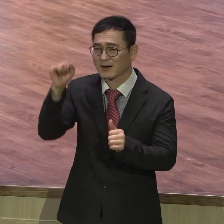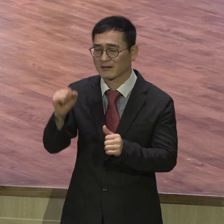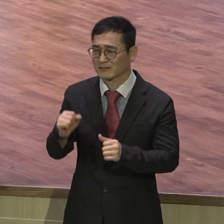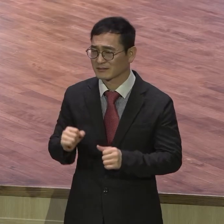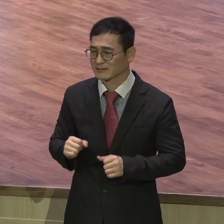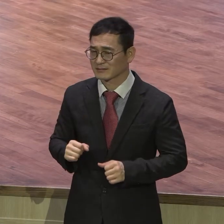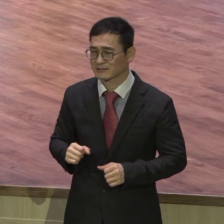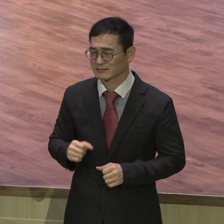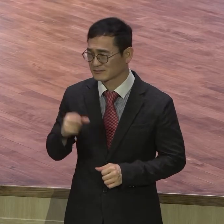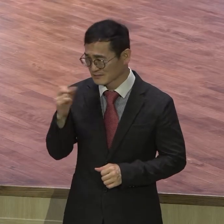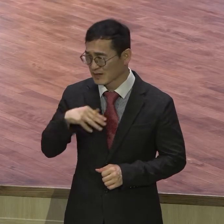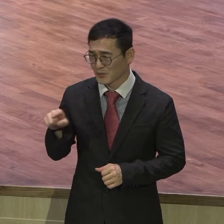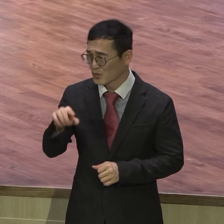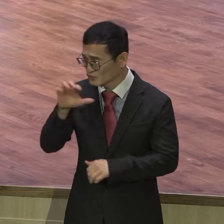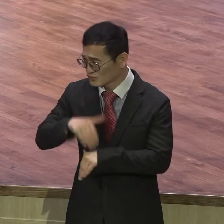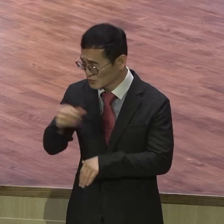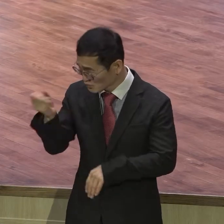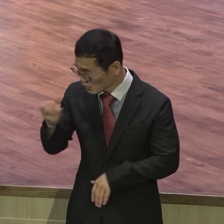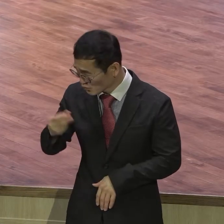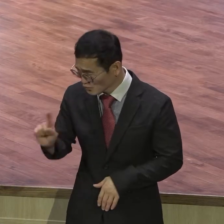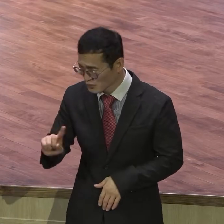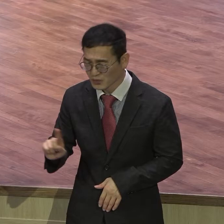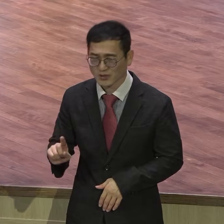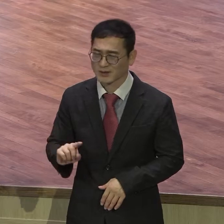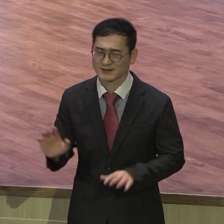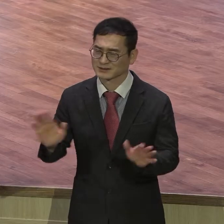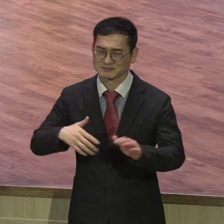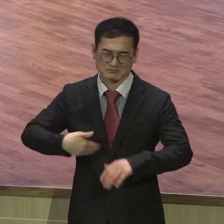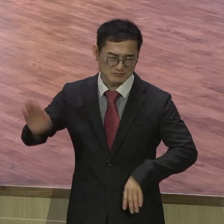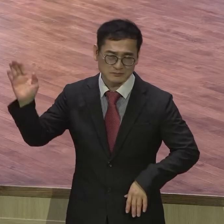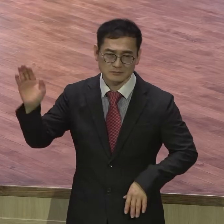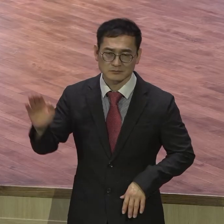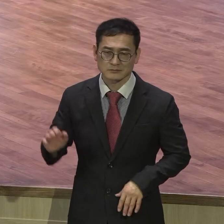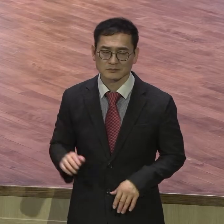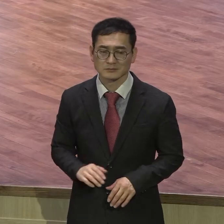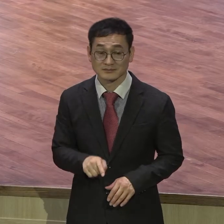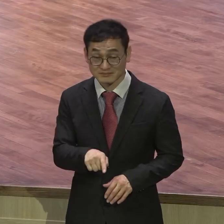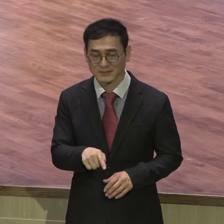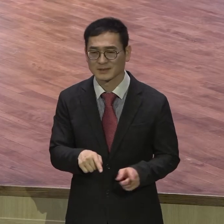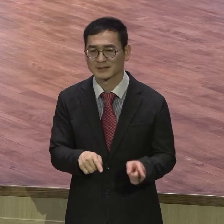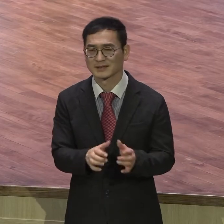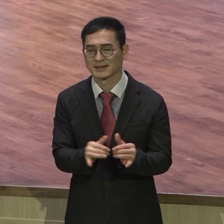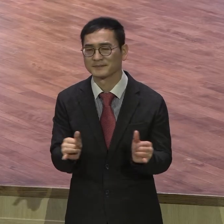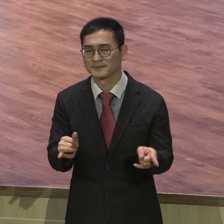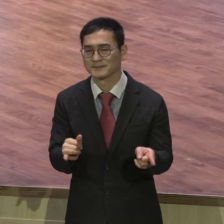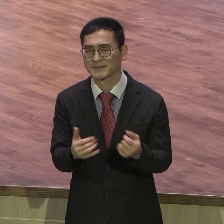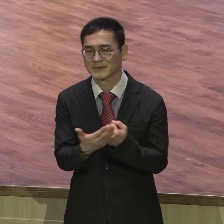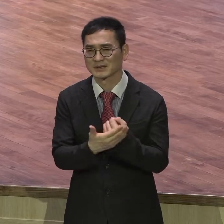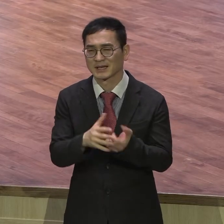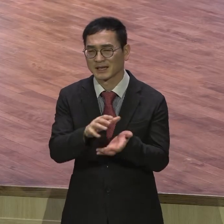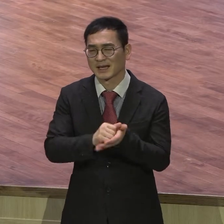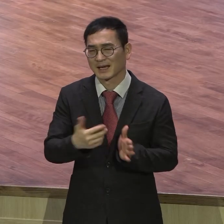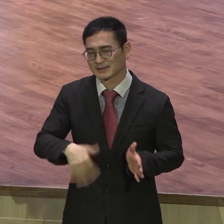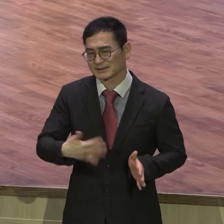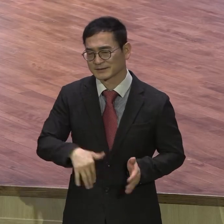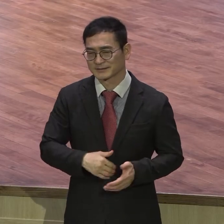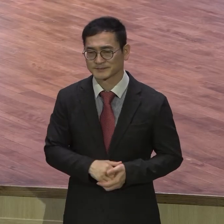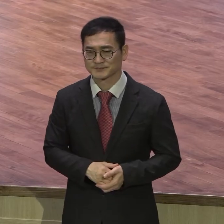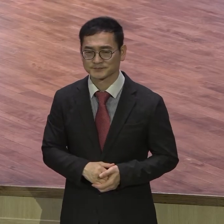귀찮게 짜증나게 부담 주냐 그러나 그 한참 멀은 시간부터 기다려야 돼요 그 사람은 그